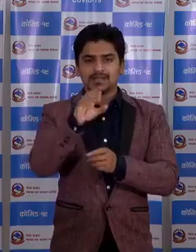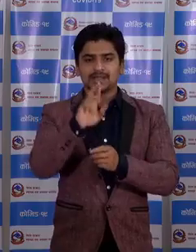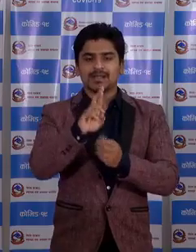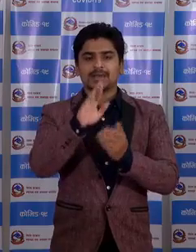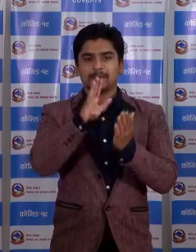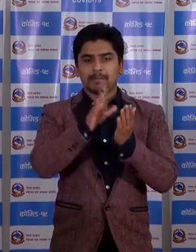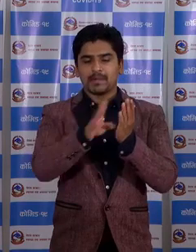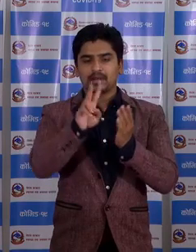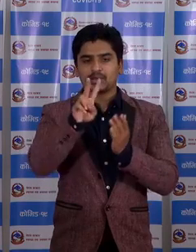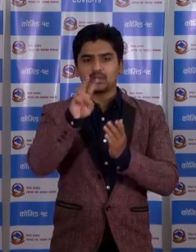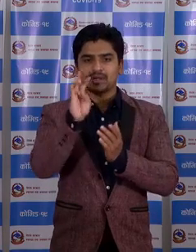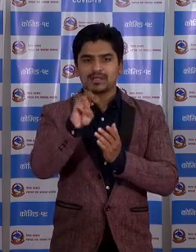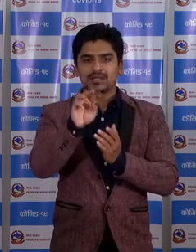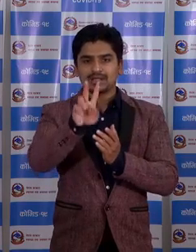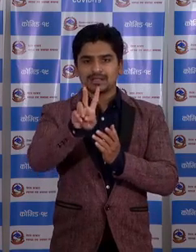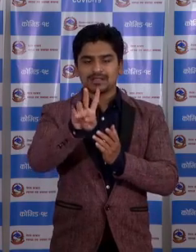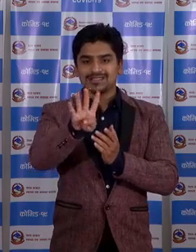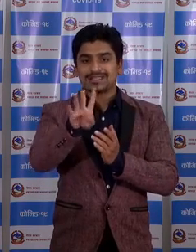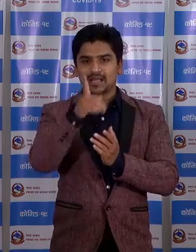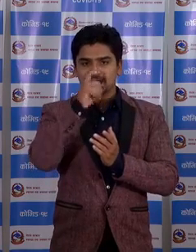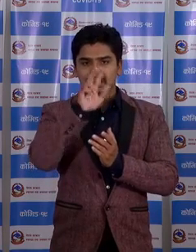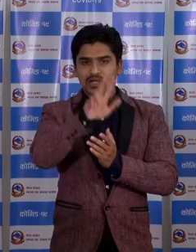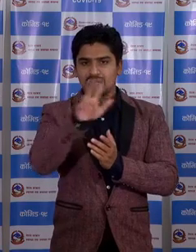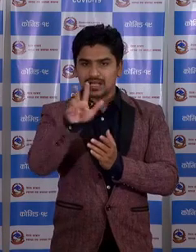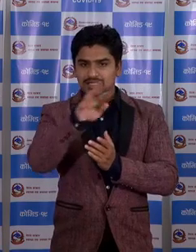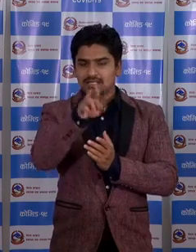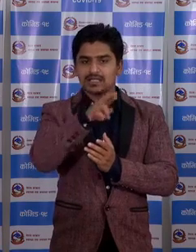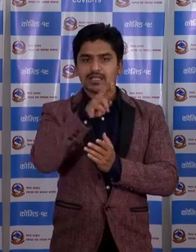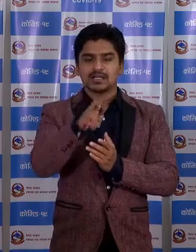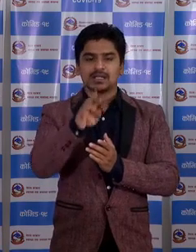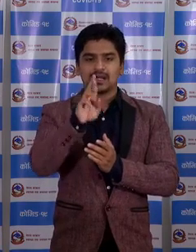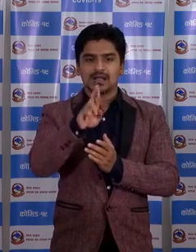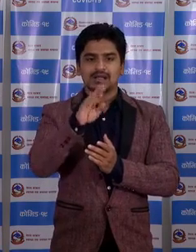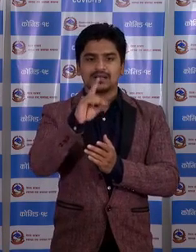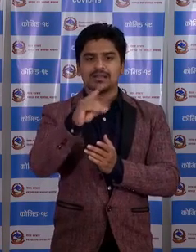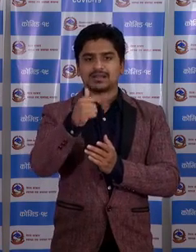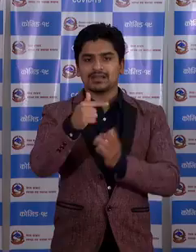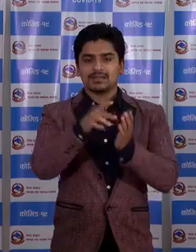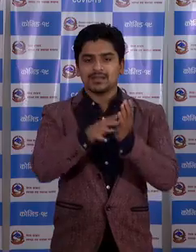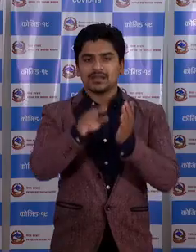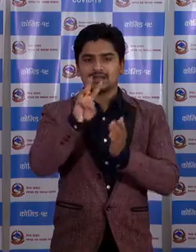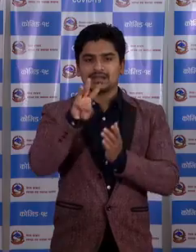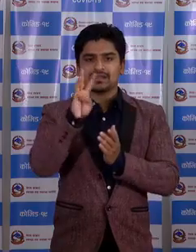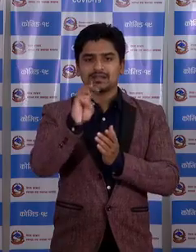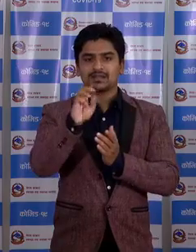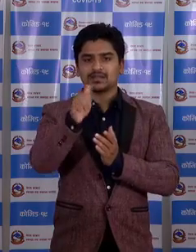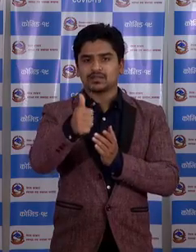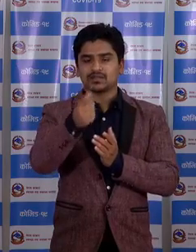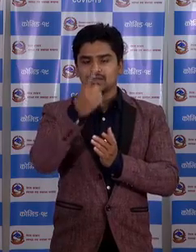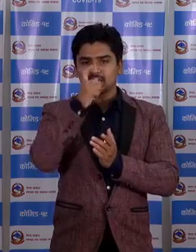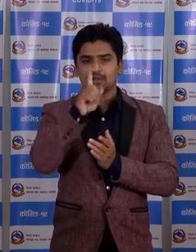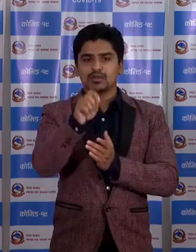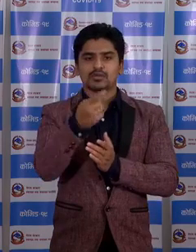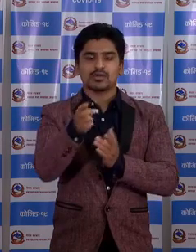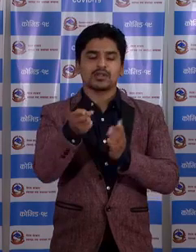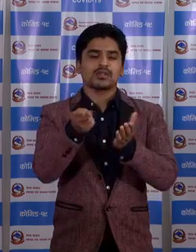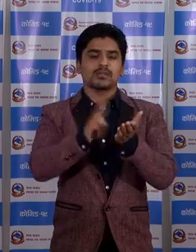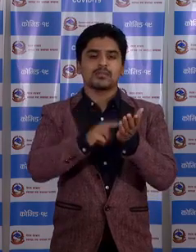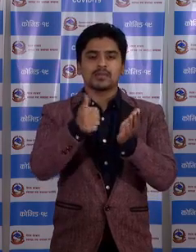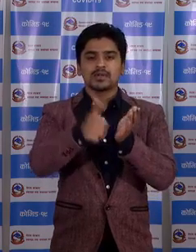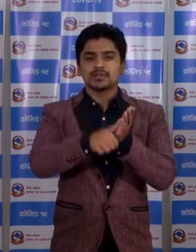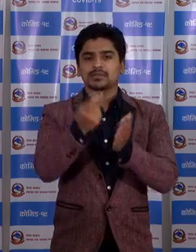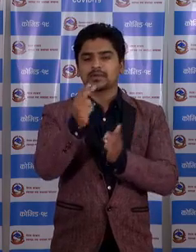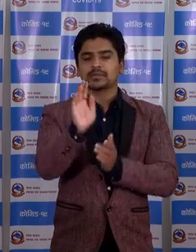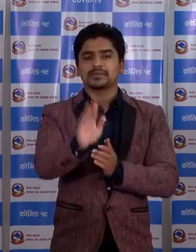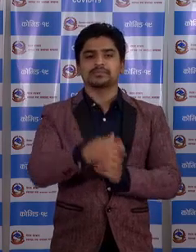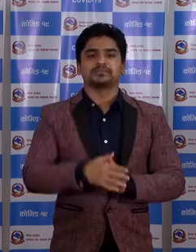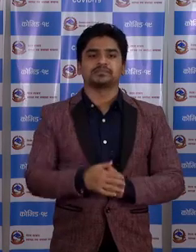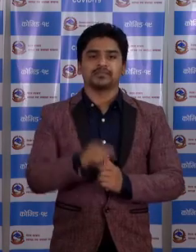विदीवा